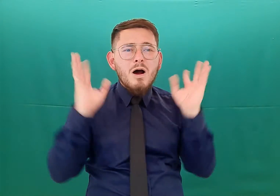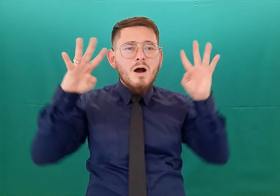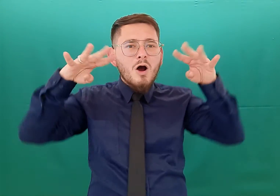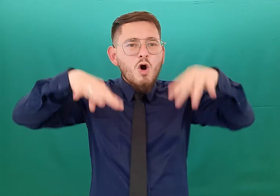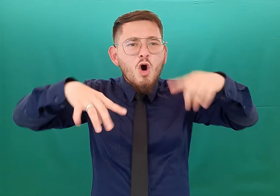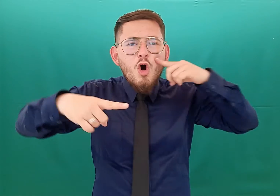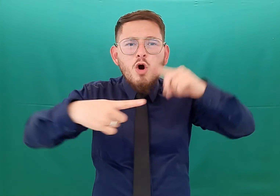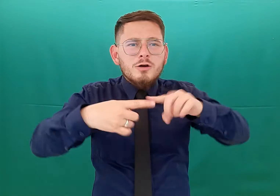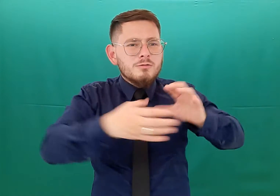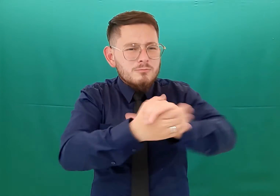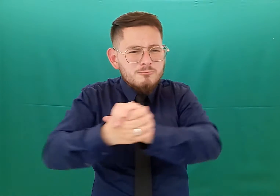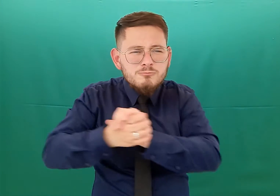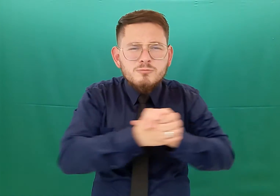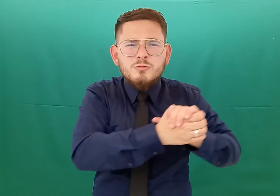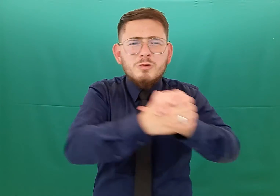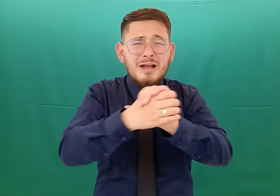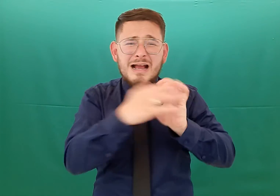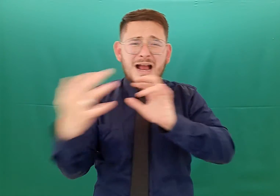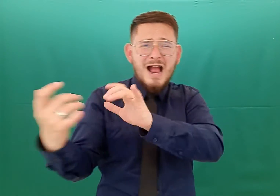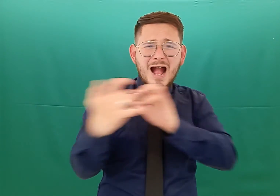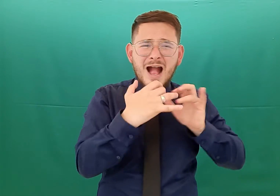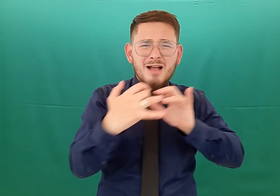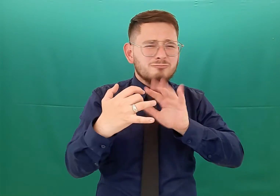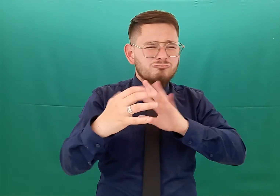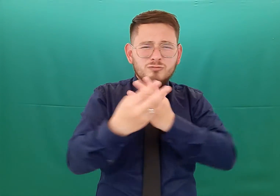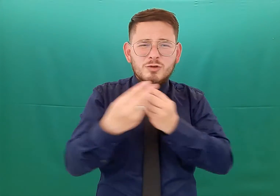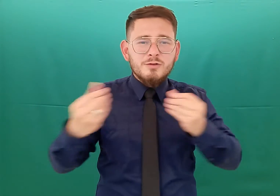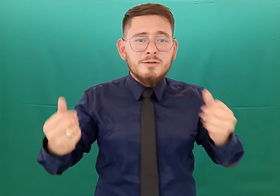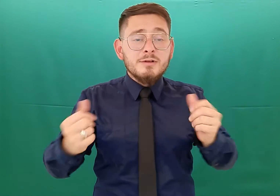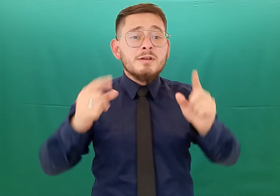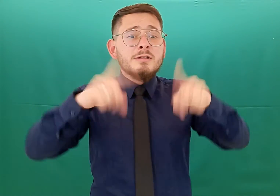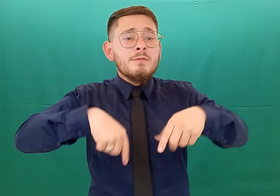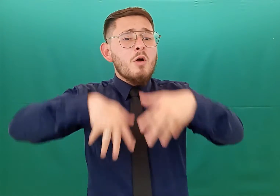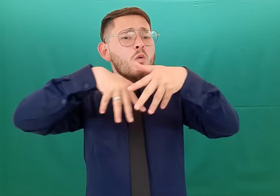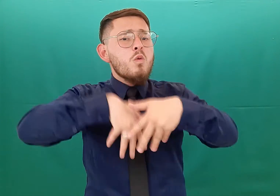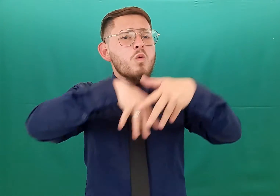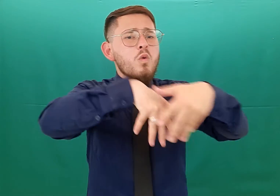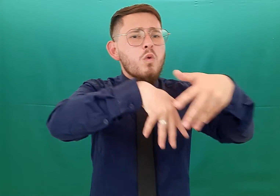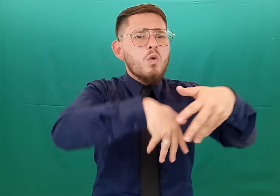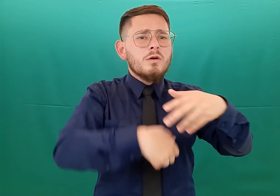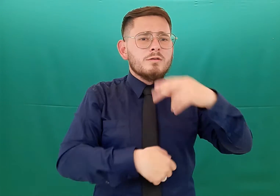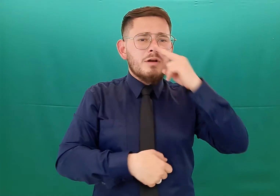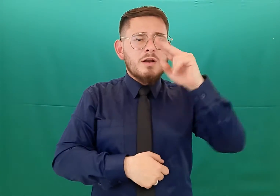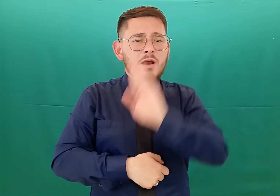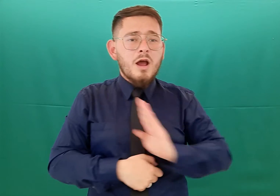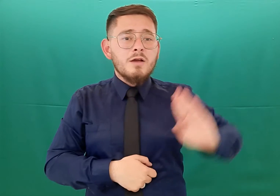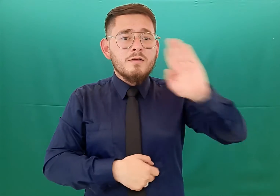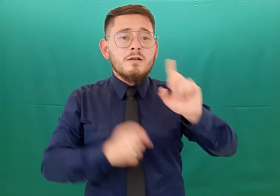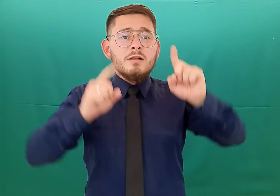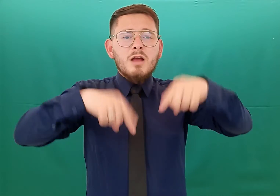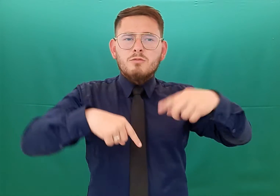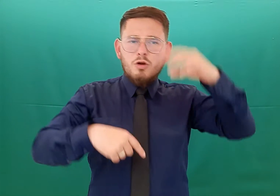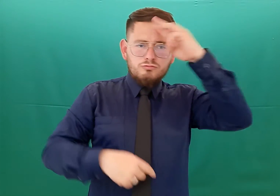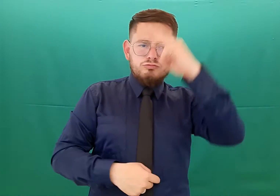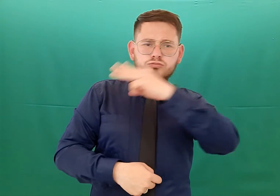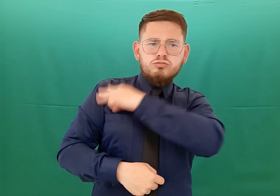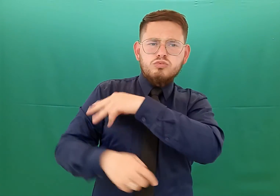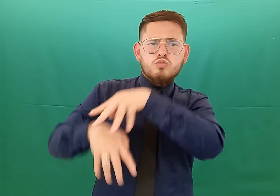de la confrontación descansen en paz. Tanto la Banda de la Armada Nacional de Colombia como la del Ejército Nacional harán demostración de su experiencia en el manejo de elementos